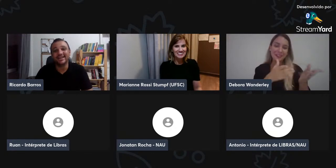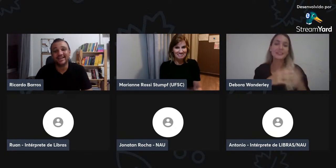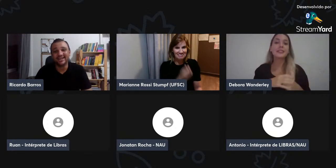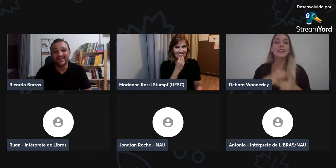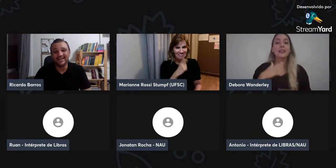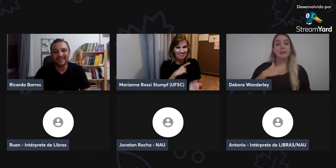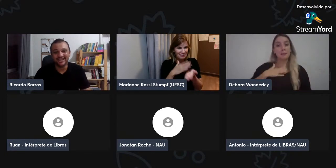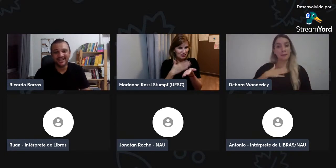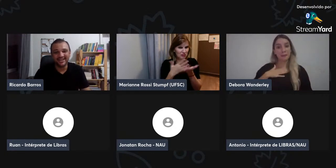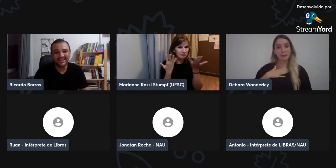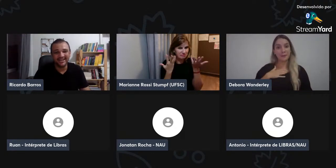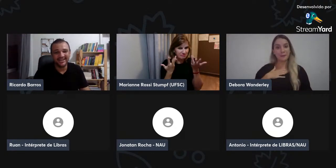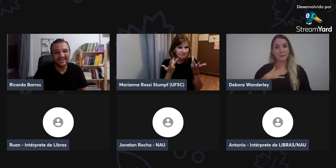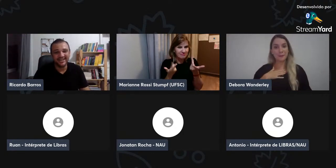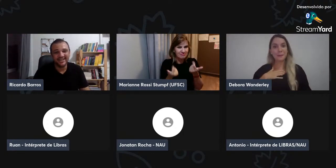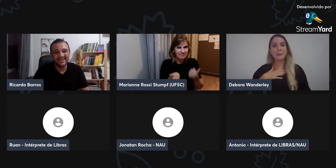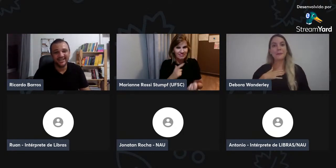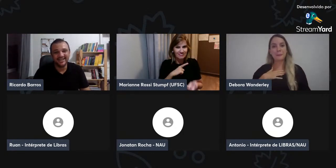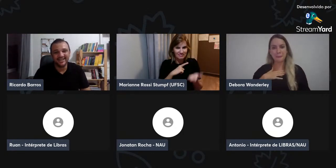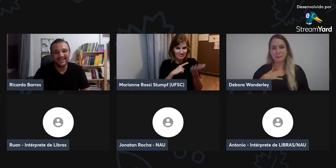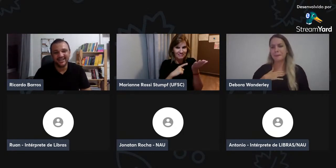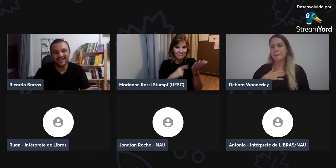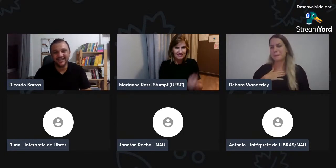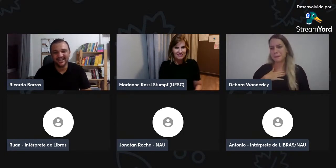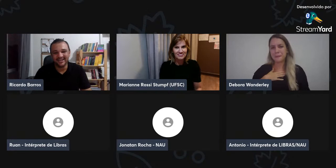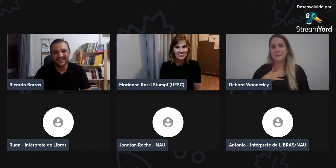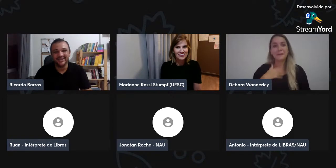Ok. Então, eu,